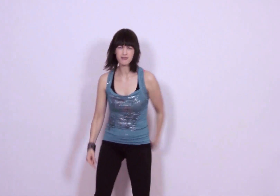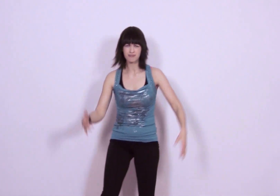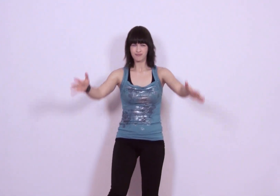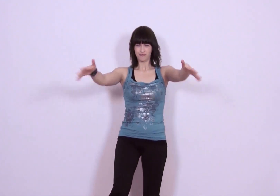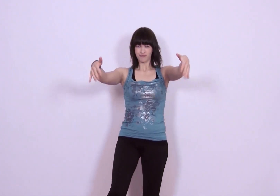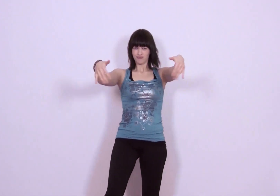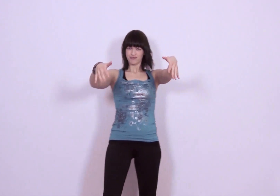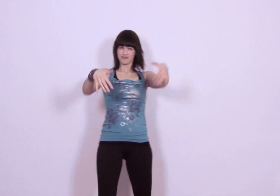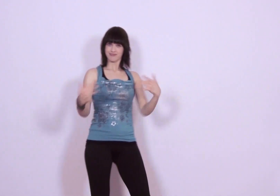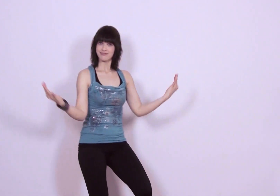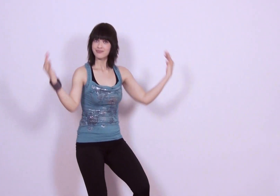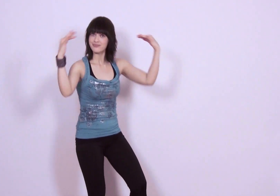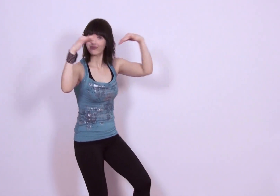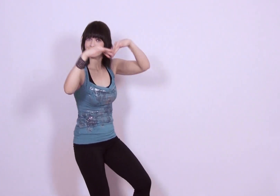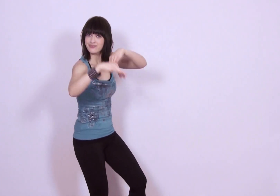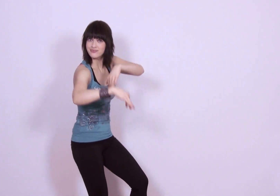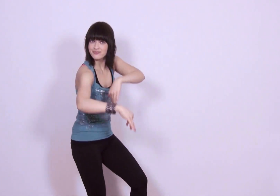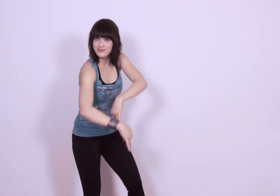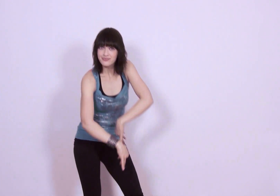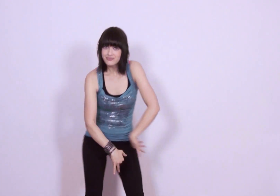Alla samlas vi här